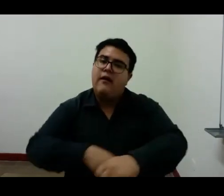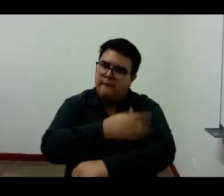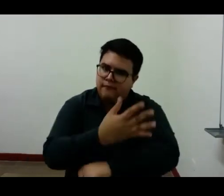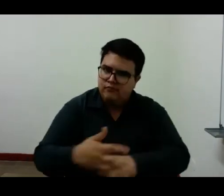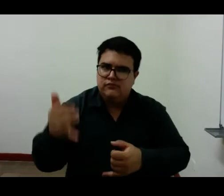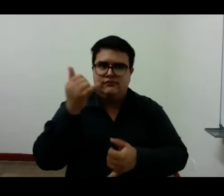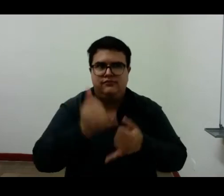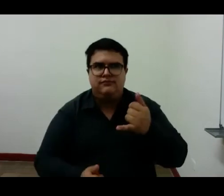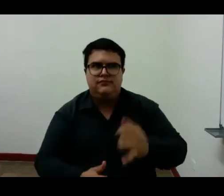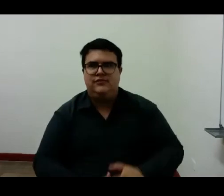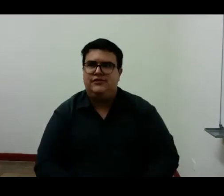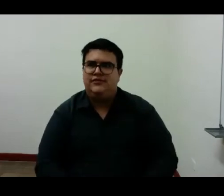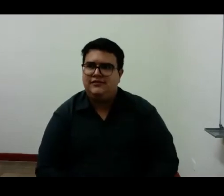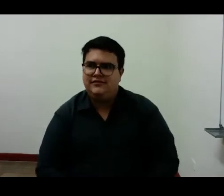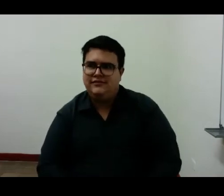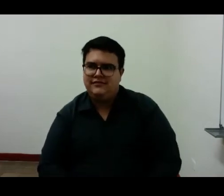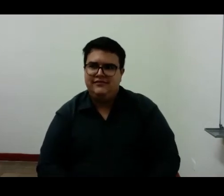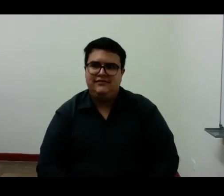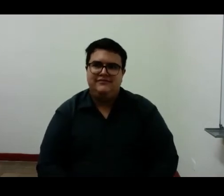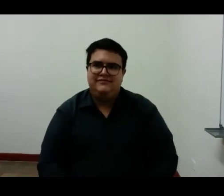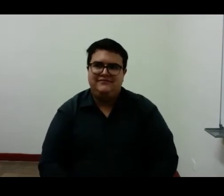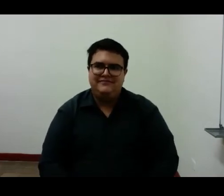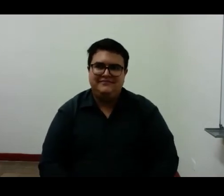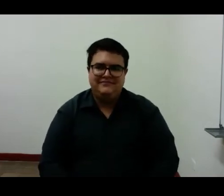primer apunte